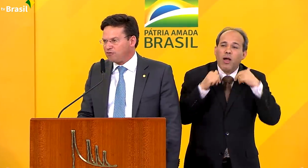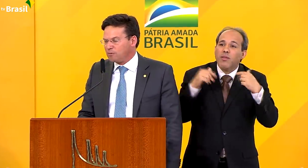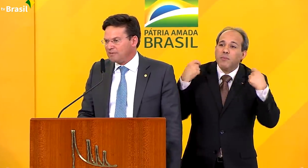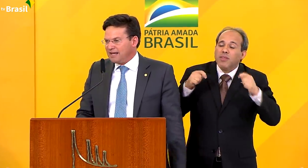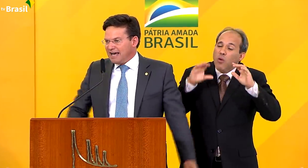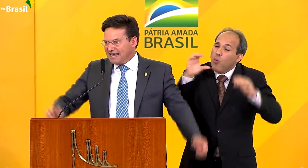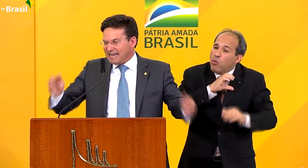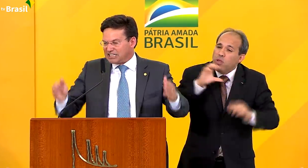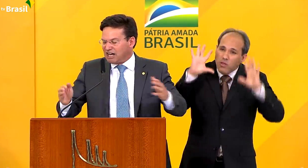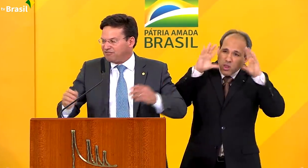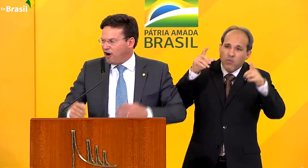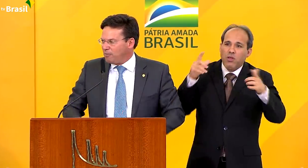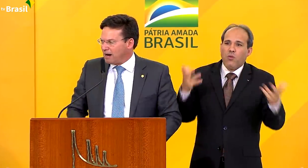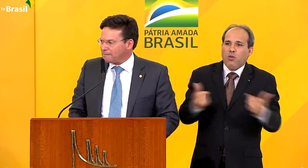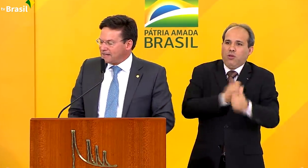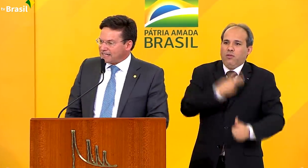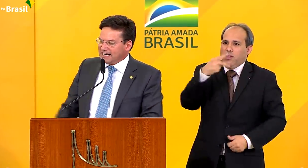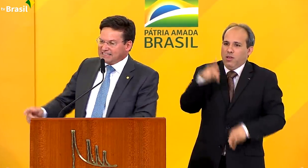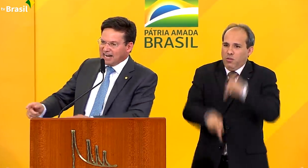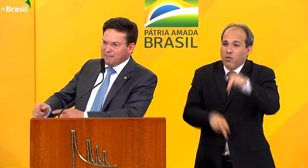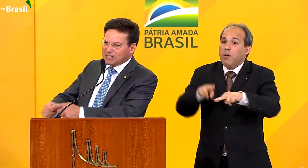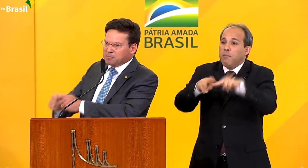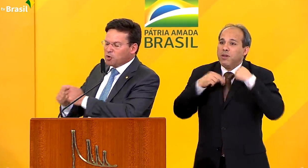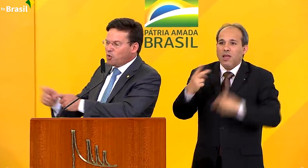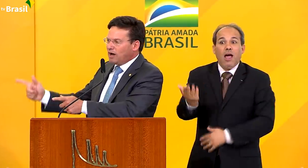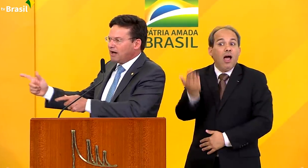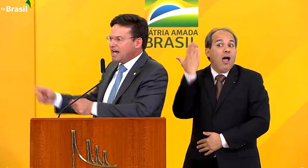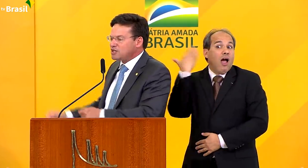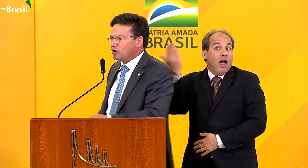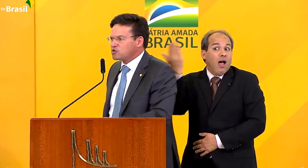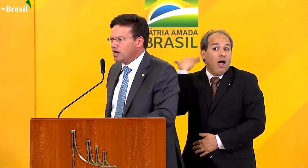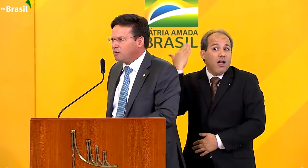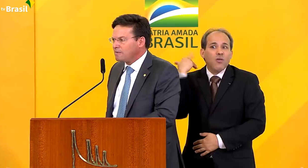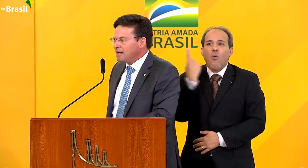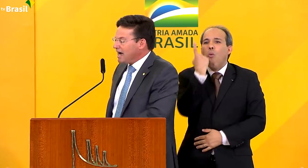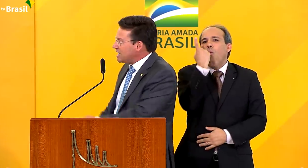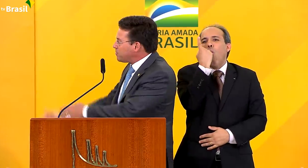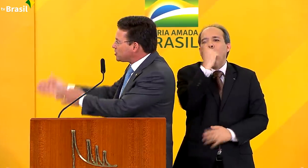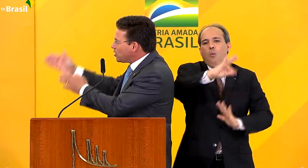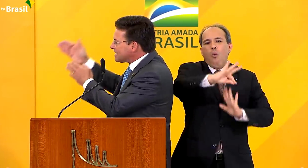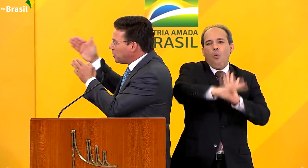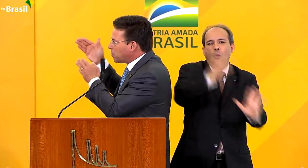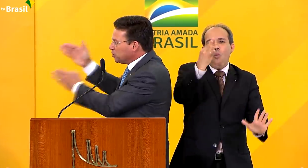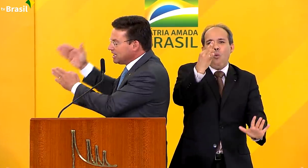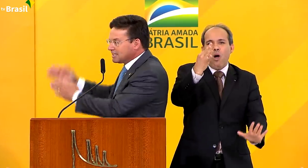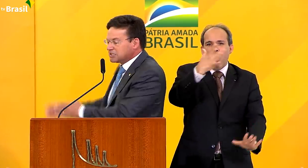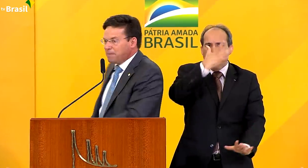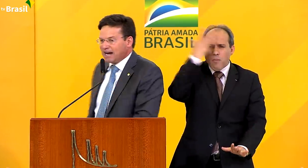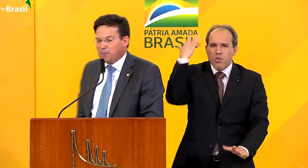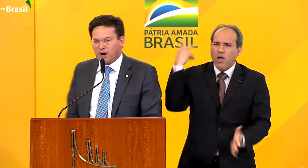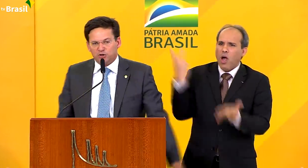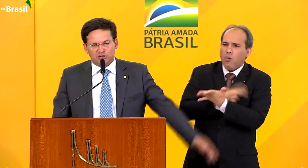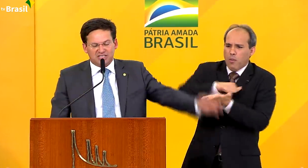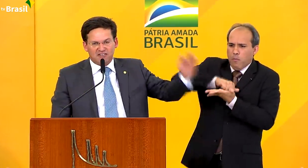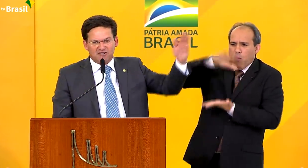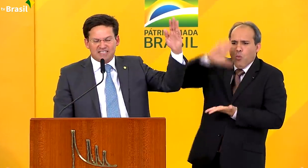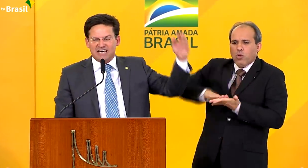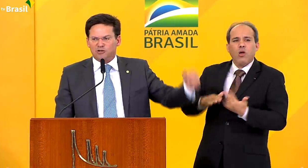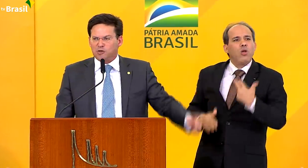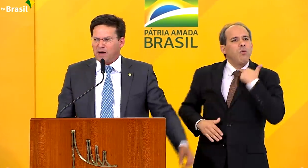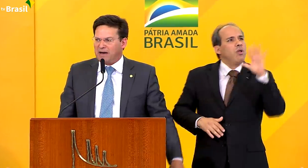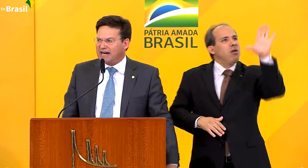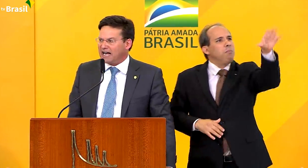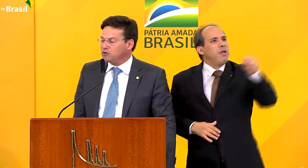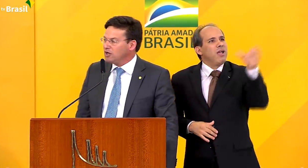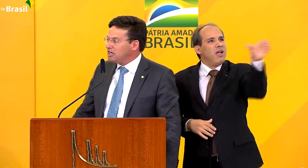do nosso povo. É desta forma que antigamente por uma resolução as pessoas eram punidas de pegar um produto que estava